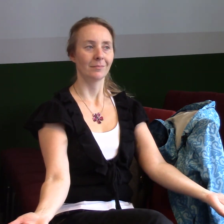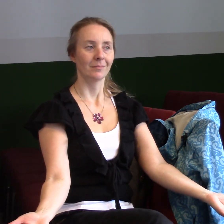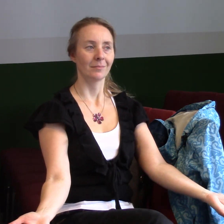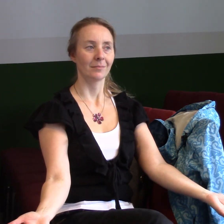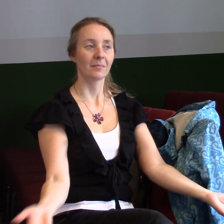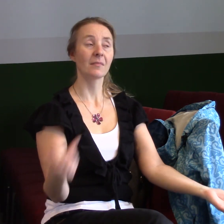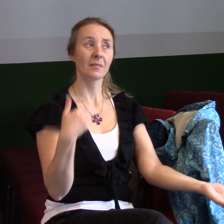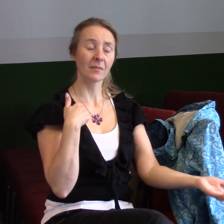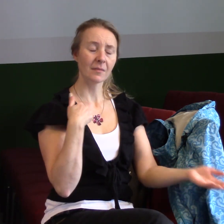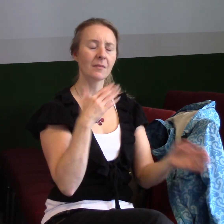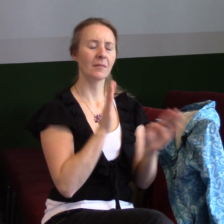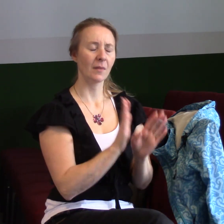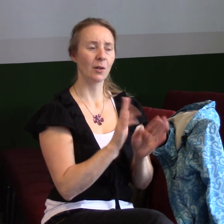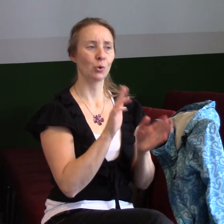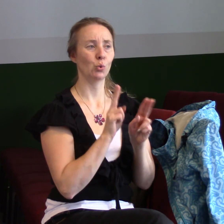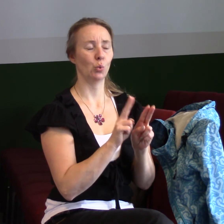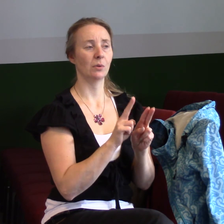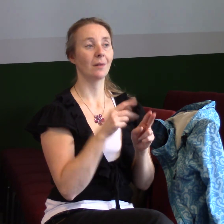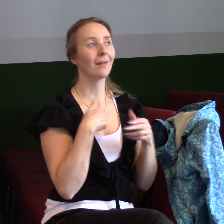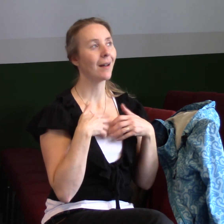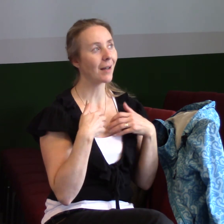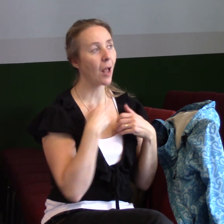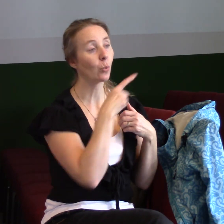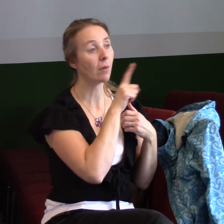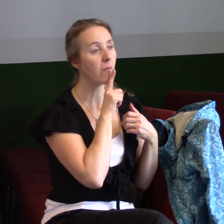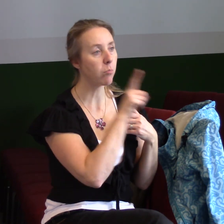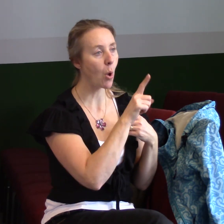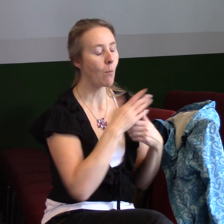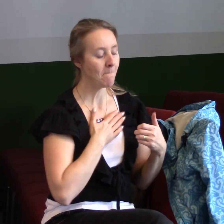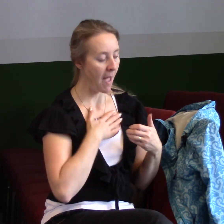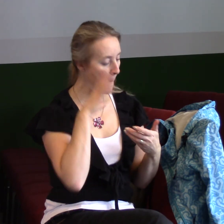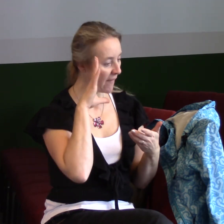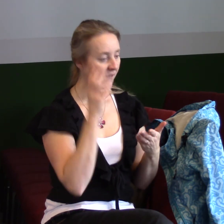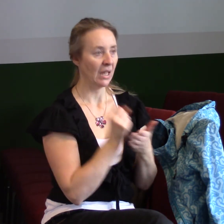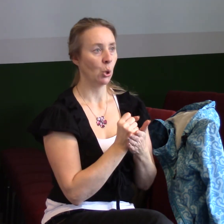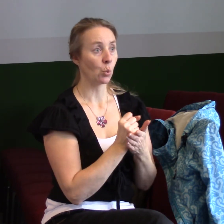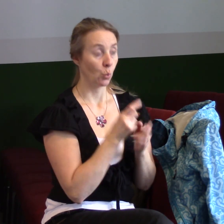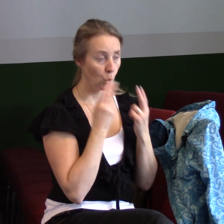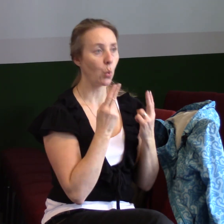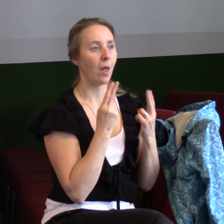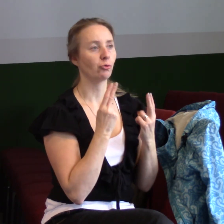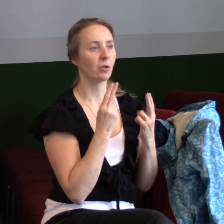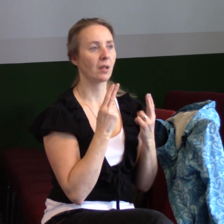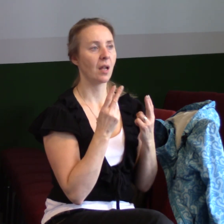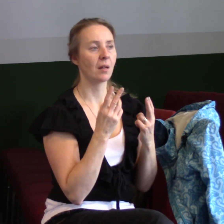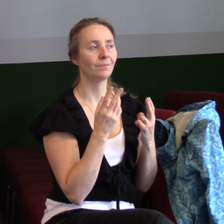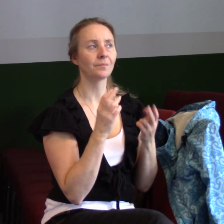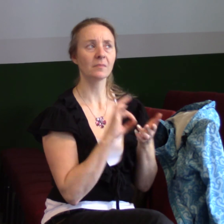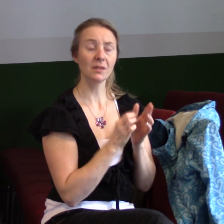víru a raduji se v Bohu. Víte, a to je ten nadpřirozená věc, která se děje jenom z ducha svatého. To není